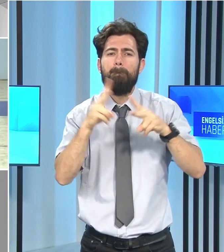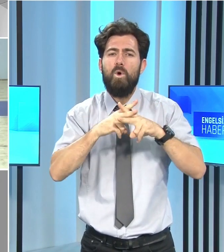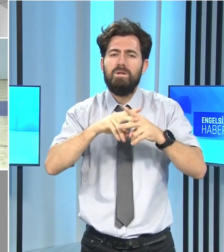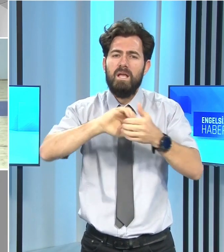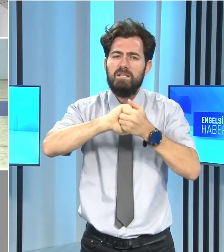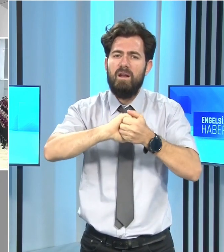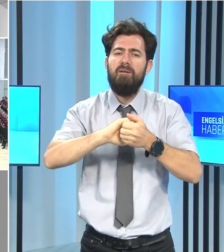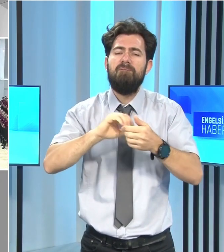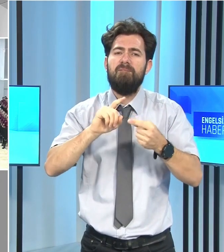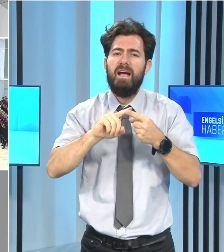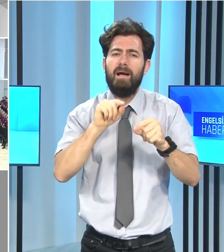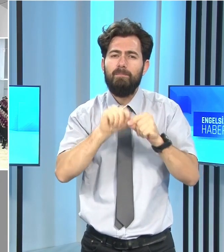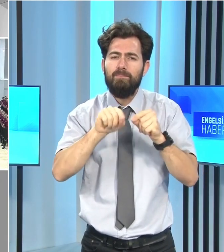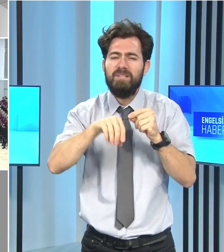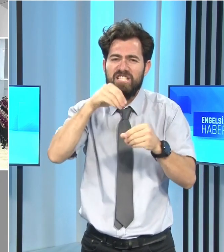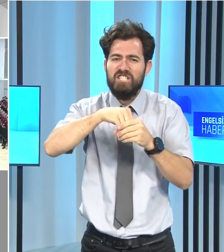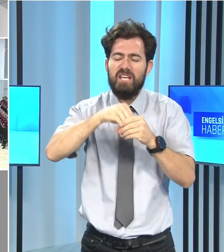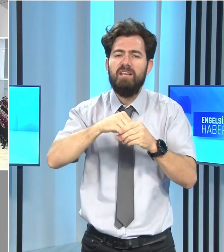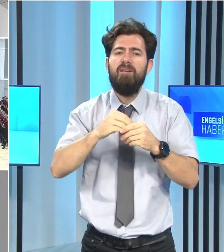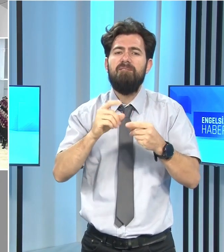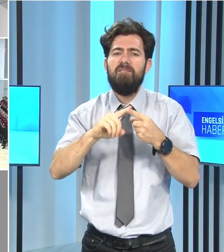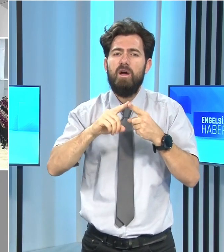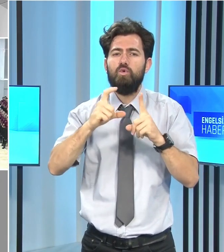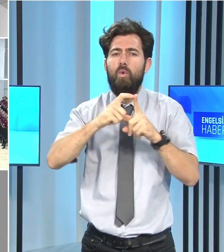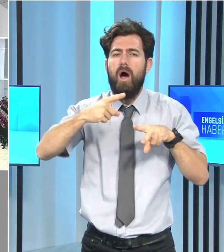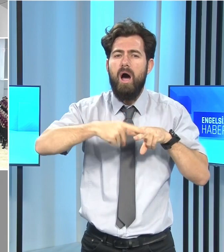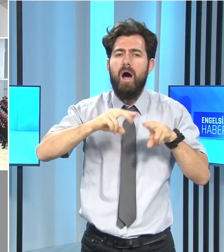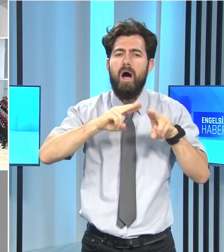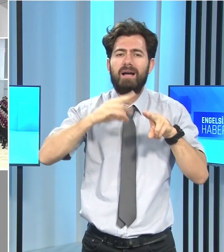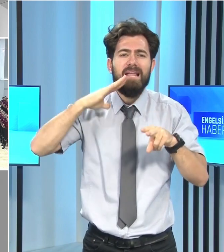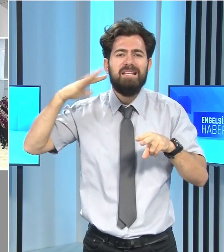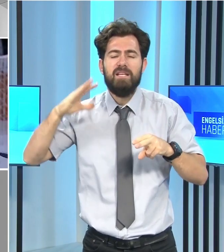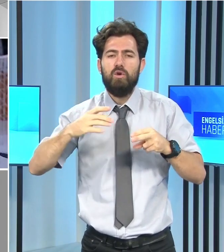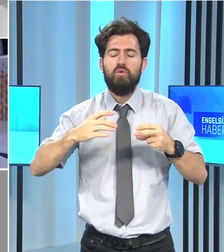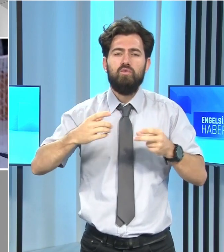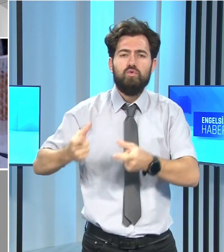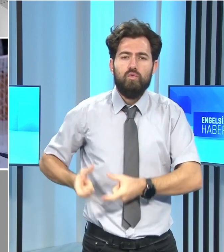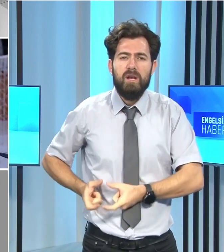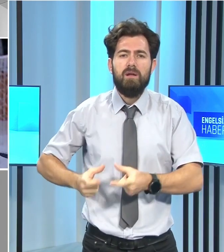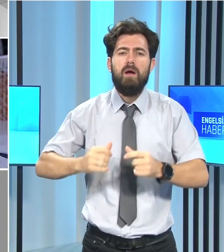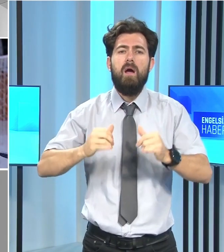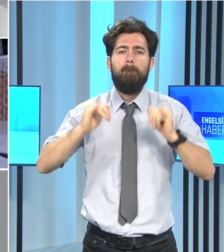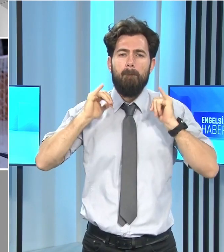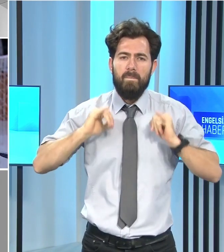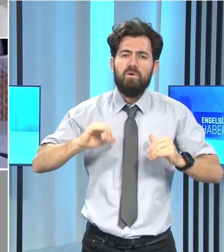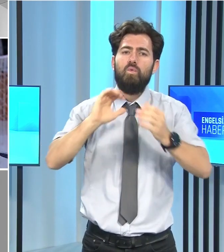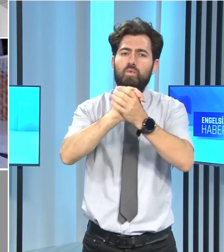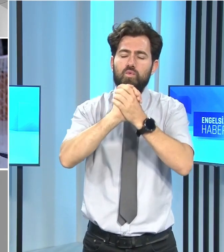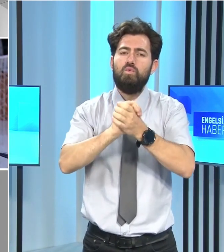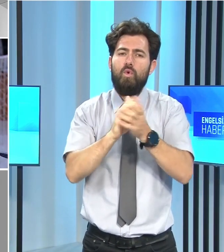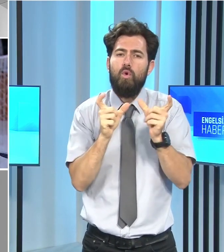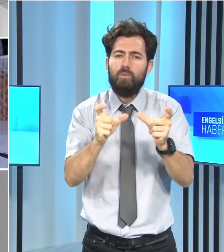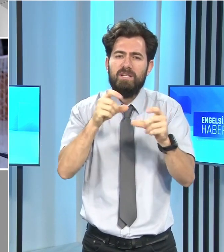Kıbrıs Yük Cumhuriyeti'ndeki ve Doğu Akdeniz'deki güvenlik, barış ve huzuru koruması yönünde büyük